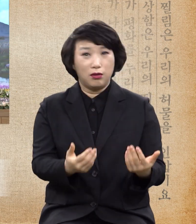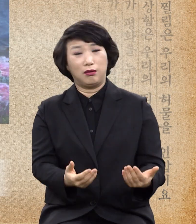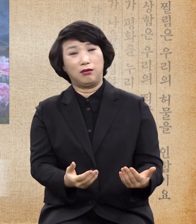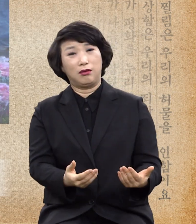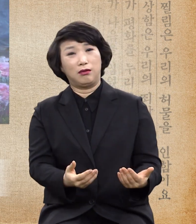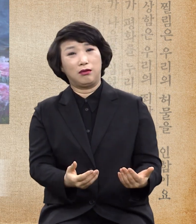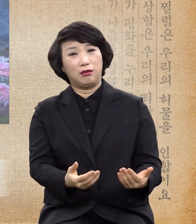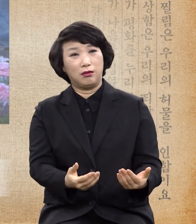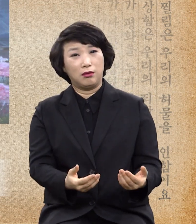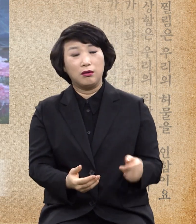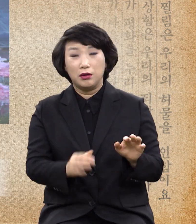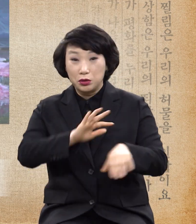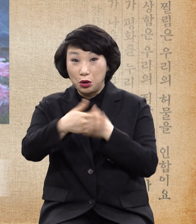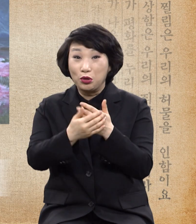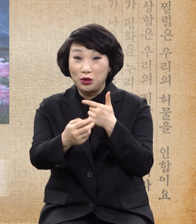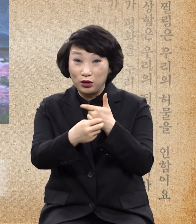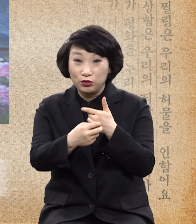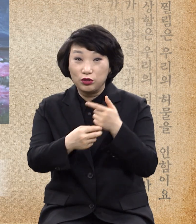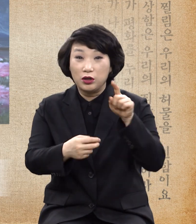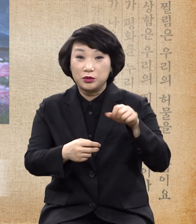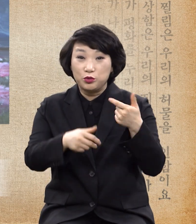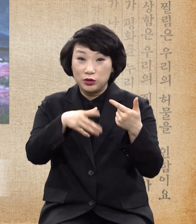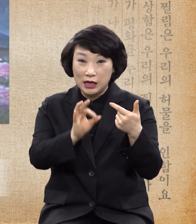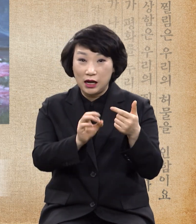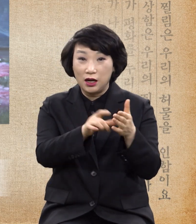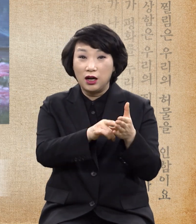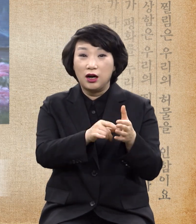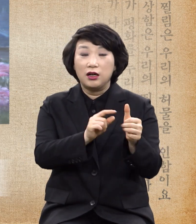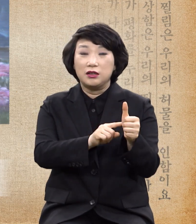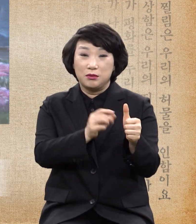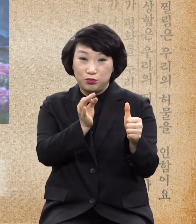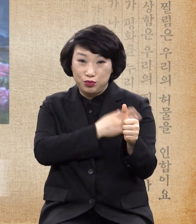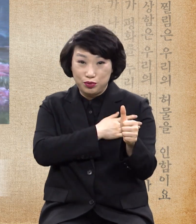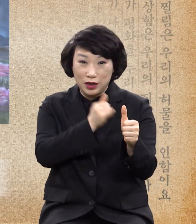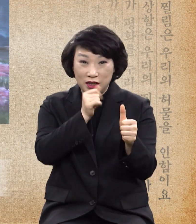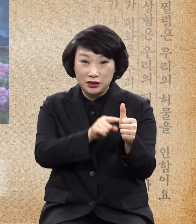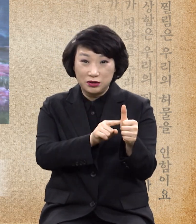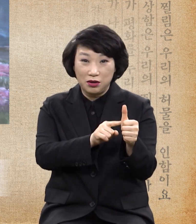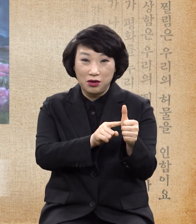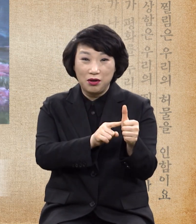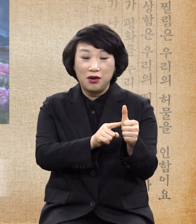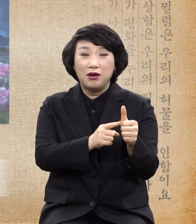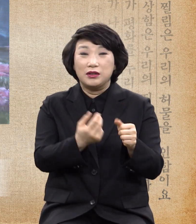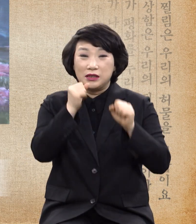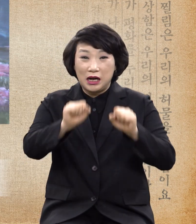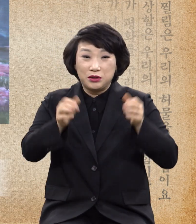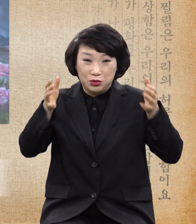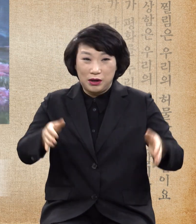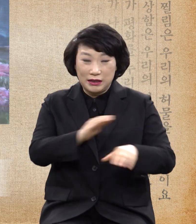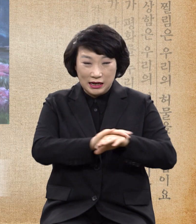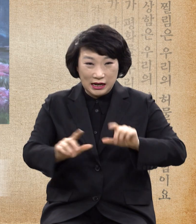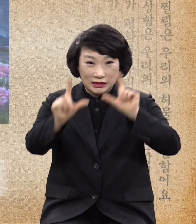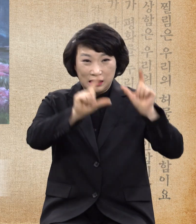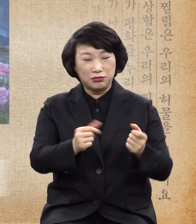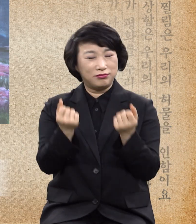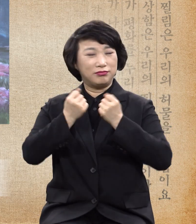누가 보금 16장에 부자가 이 땅에서 잘 살고 호의 오식하며